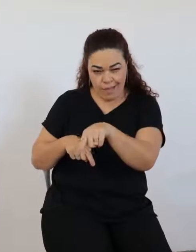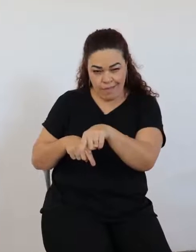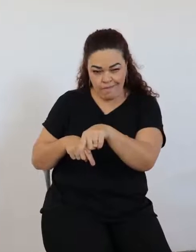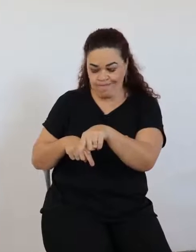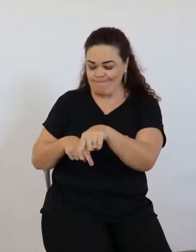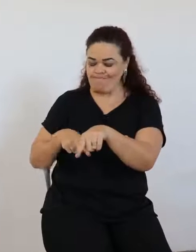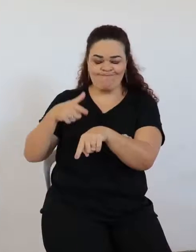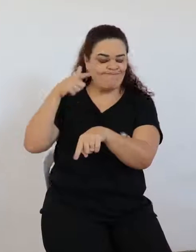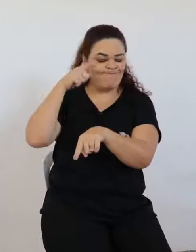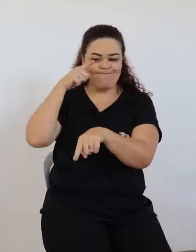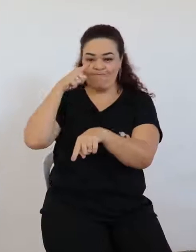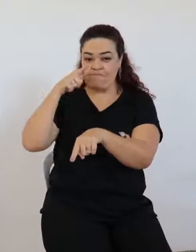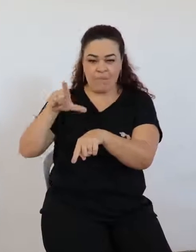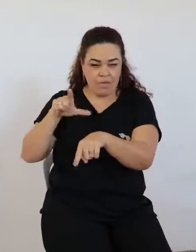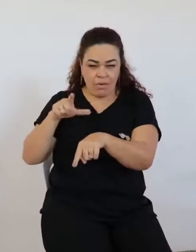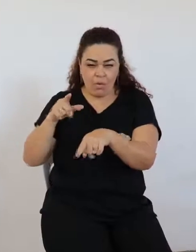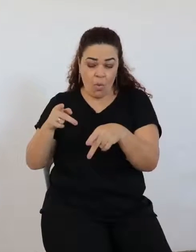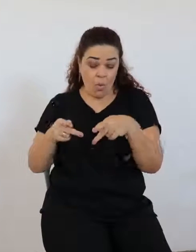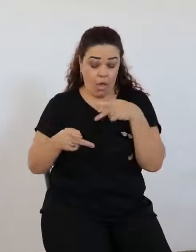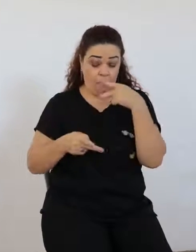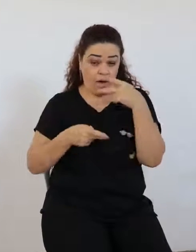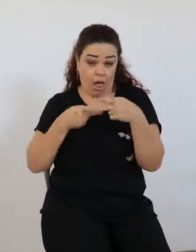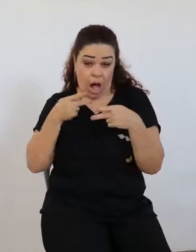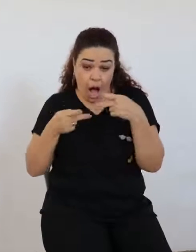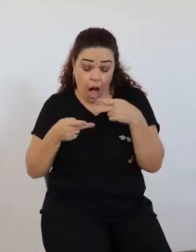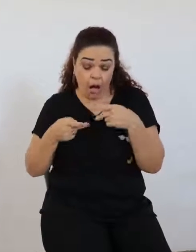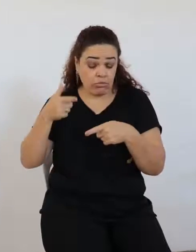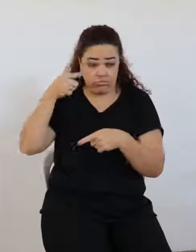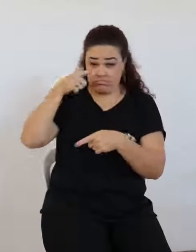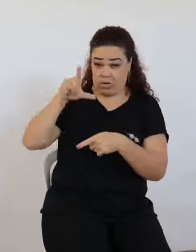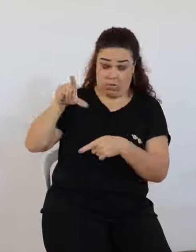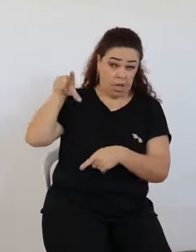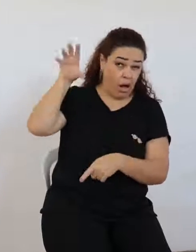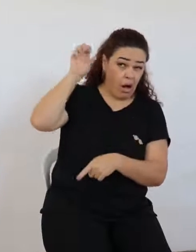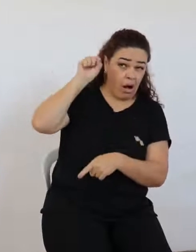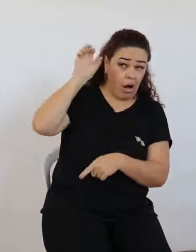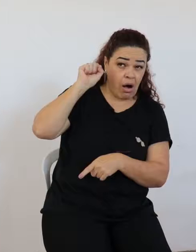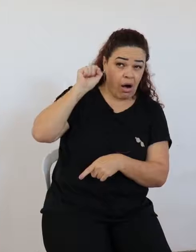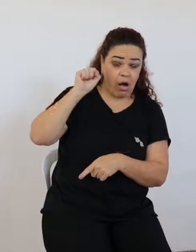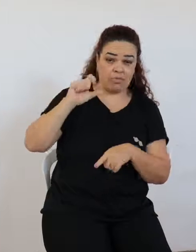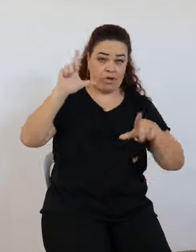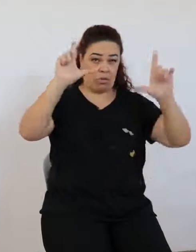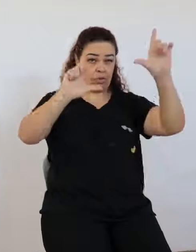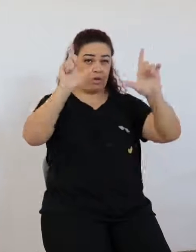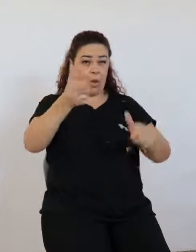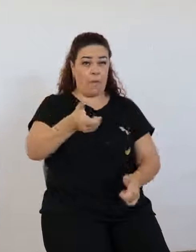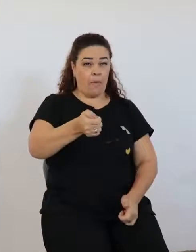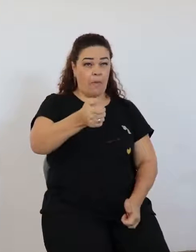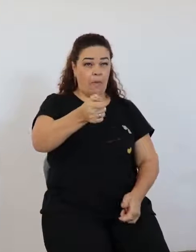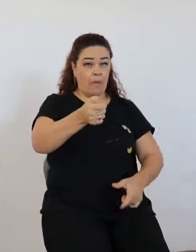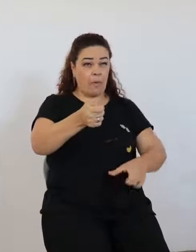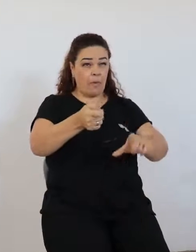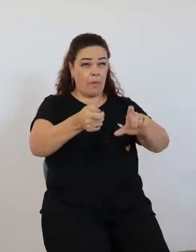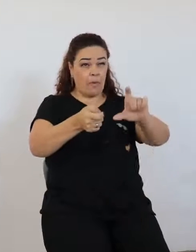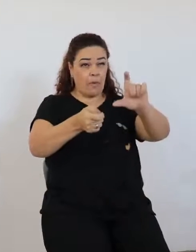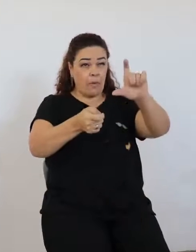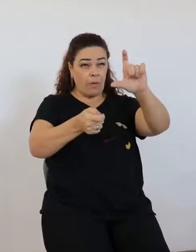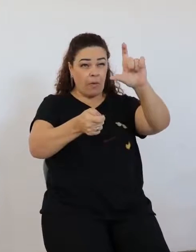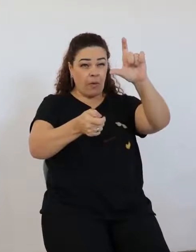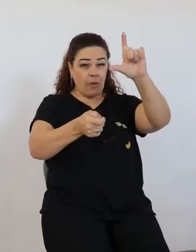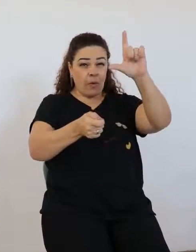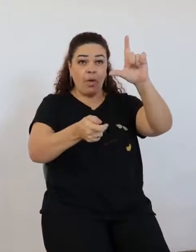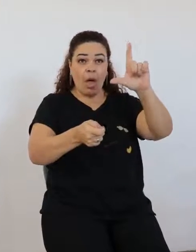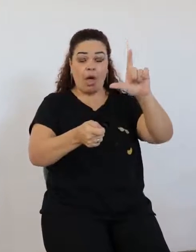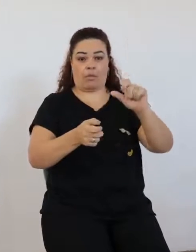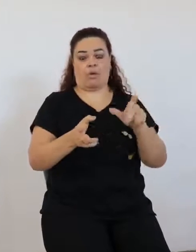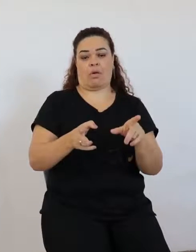porque a criança fala muito baixo, a criança fala muito alto, ela aumenta o volume da televisão, você dá uma